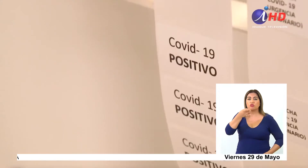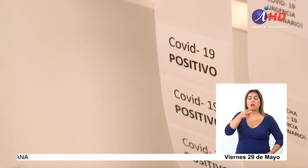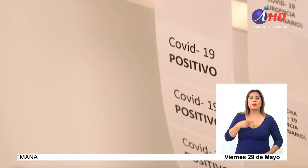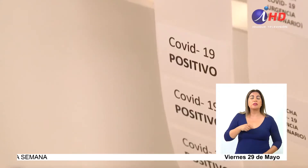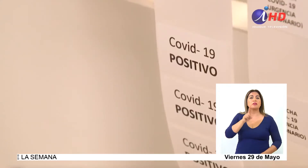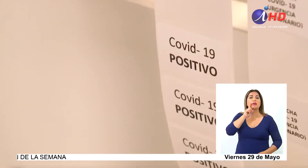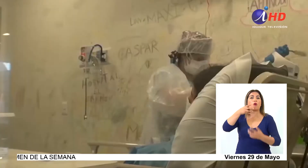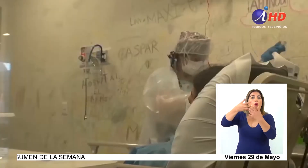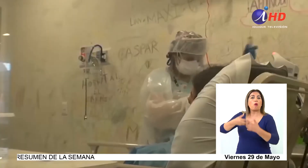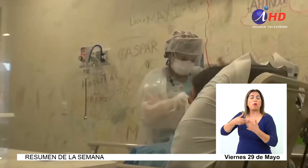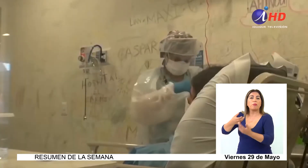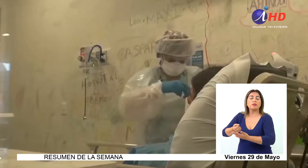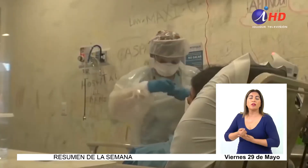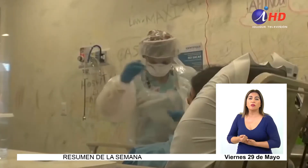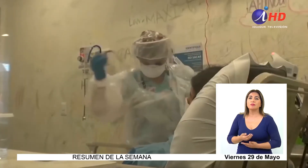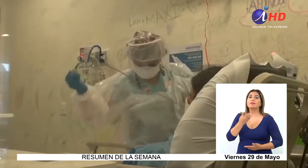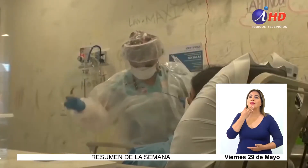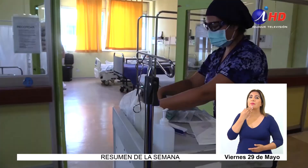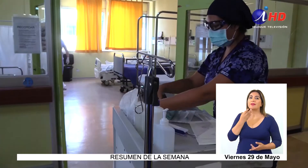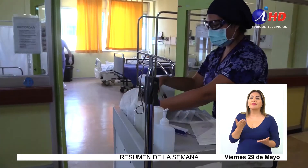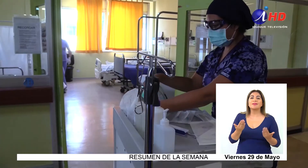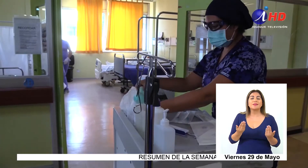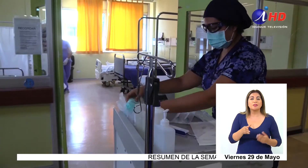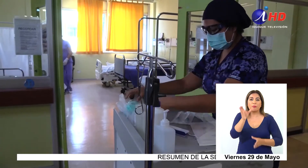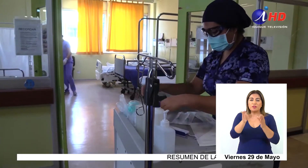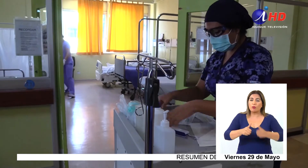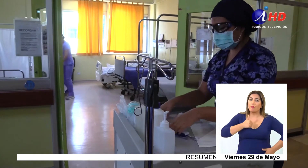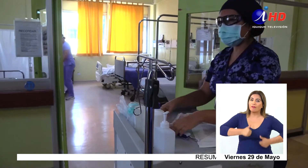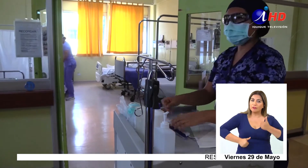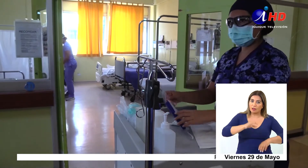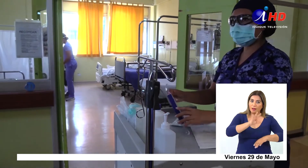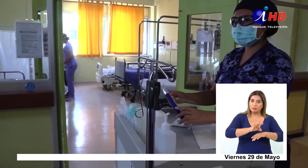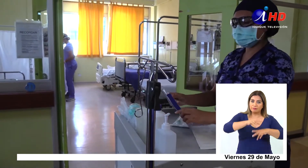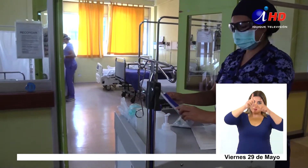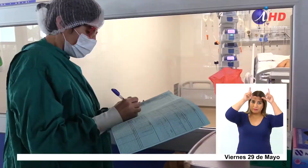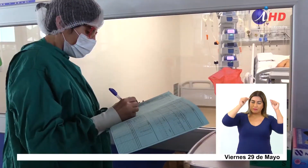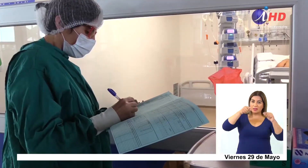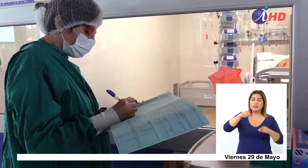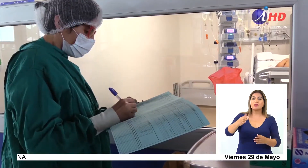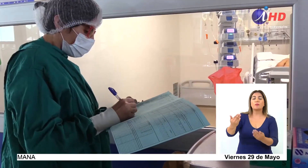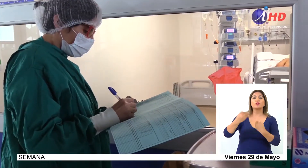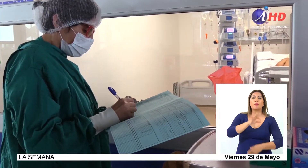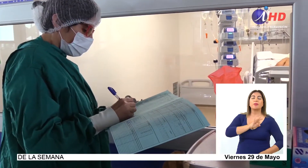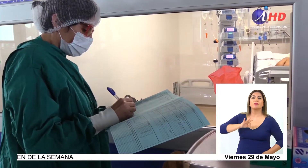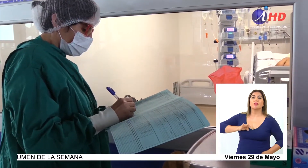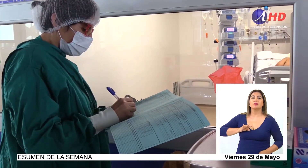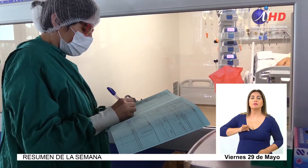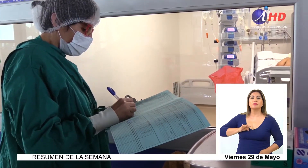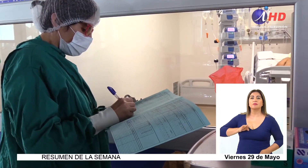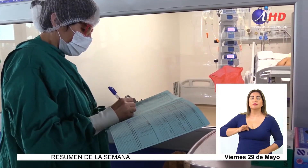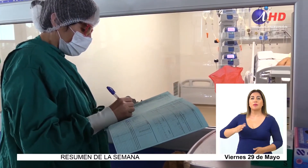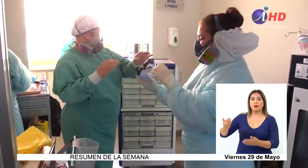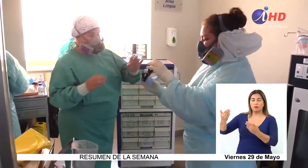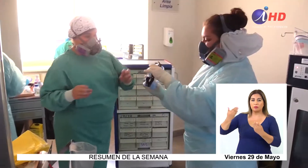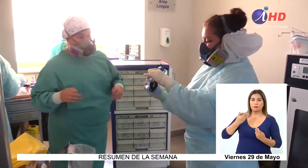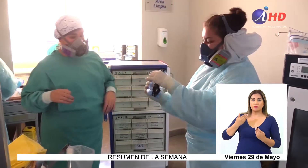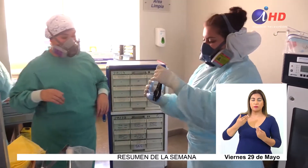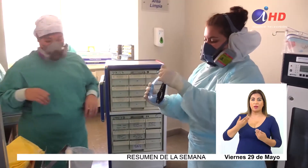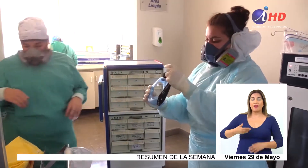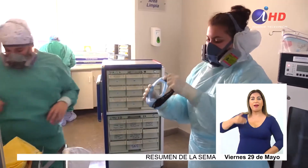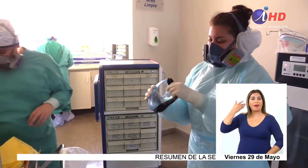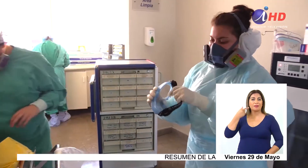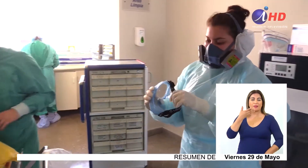que lleguemos con los ventiladores, sino que hay un equipo asociado. Y en ese sentido hemos tenido el apoyo del ministerio para, tanto como fue nombrado